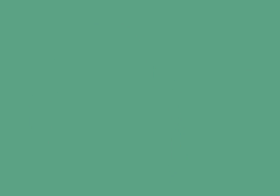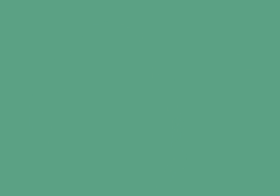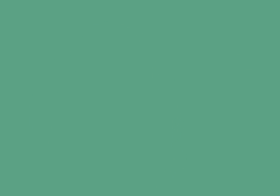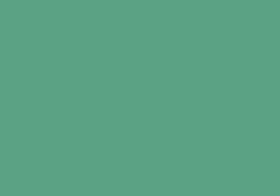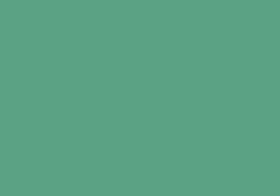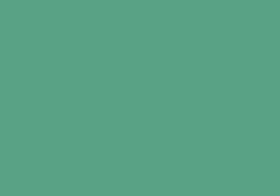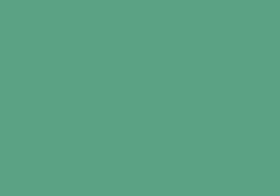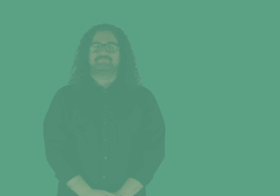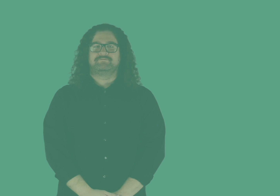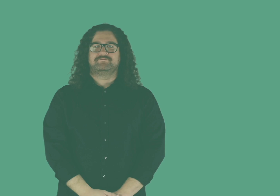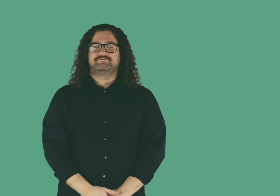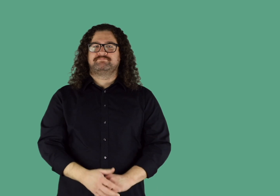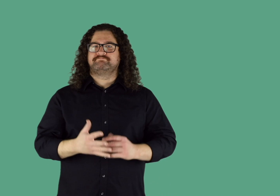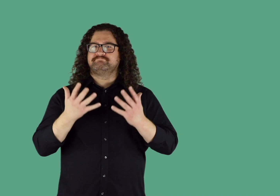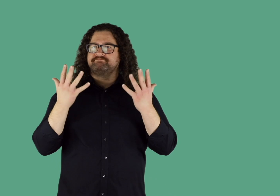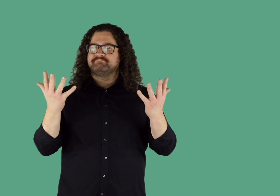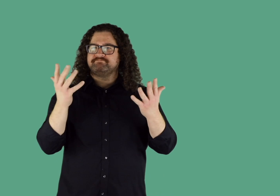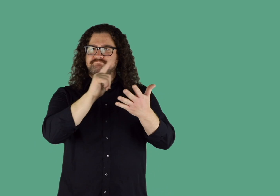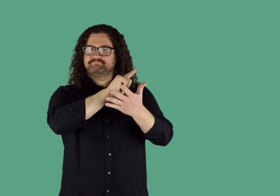utilizamos el mapa de flujos.